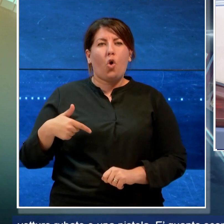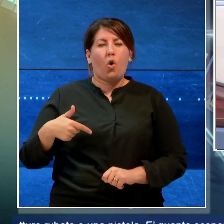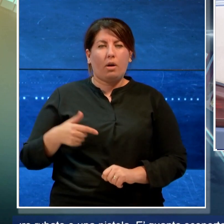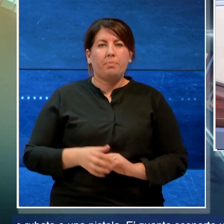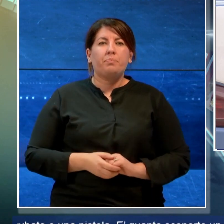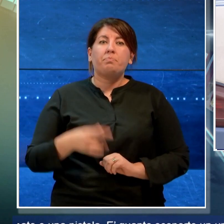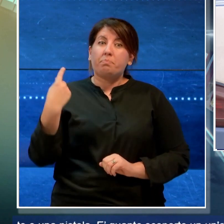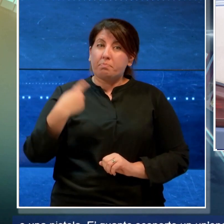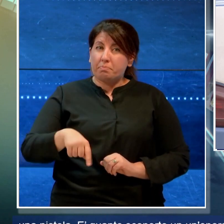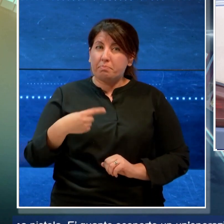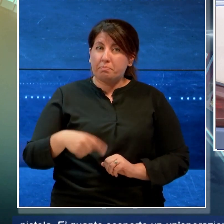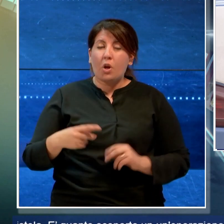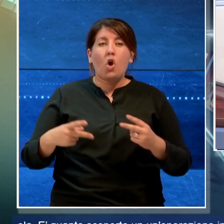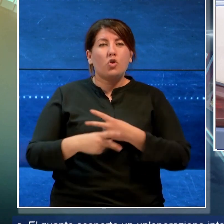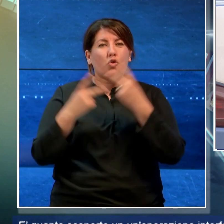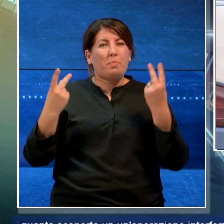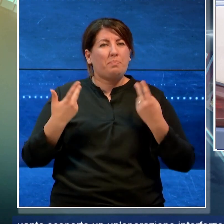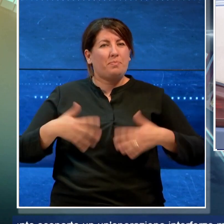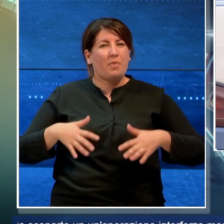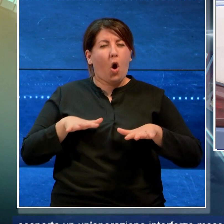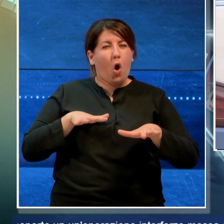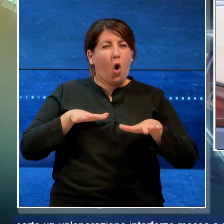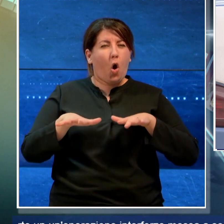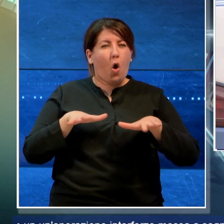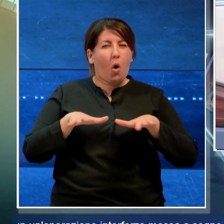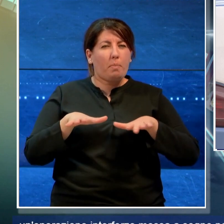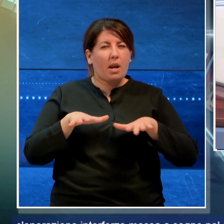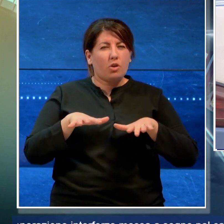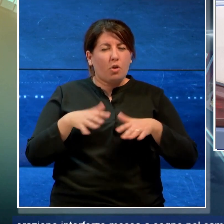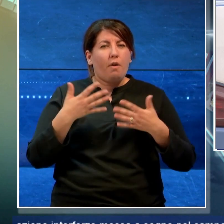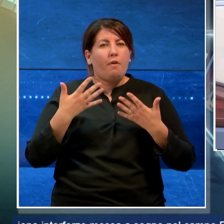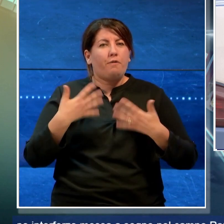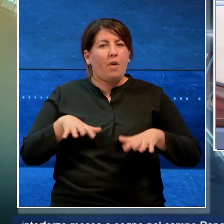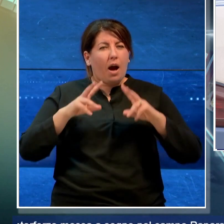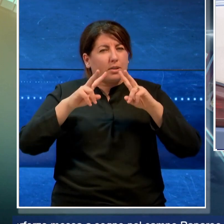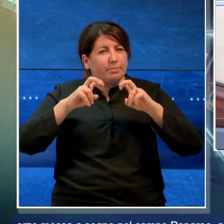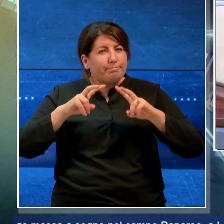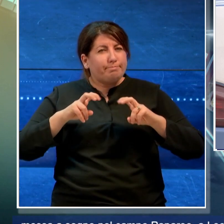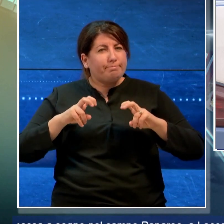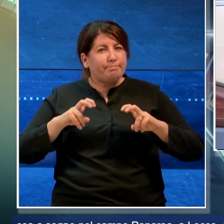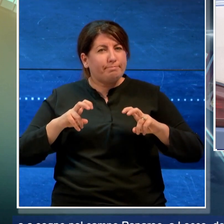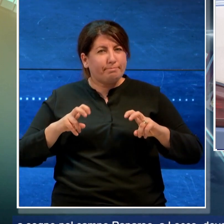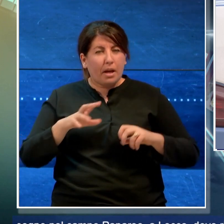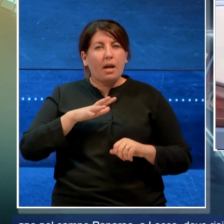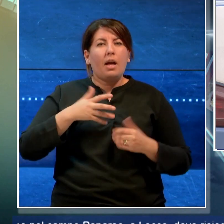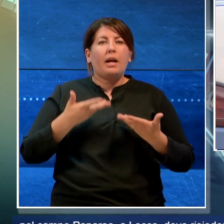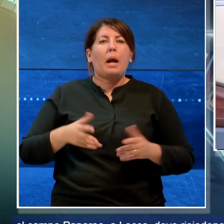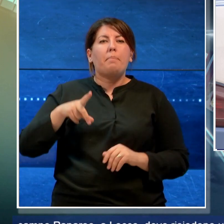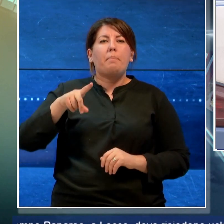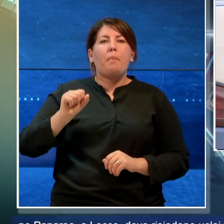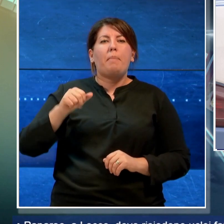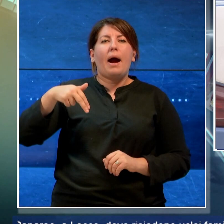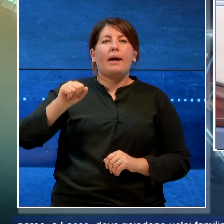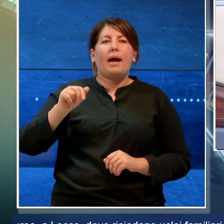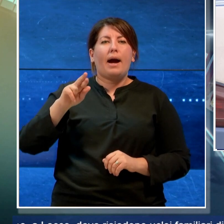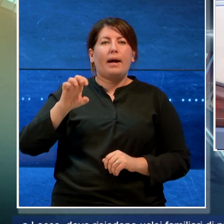quanto scoperto in un'operazione interforze messa a segno nel campo Panareo a